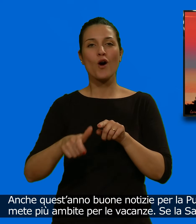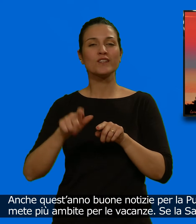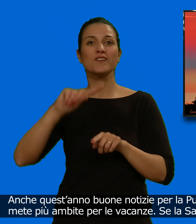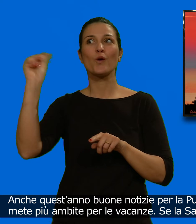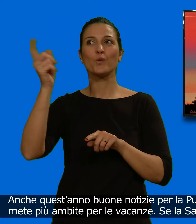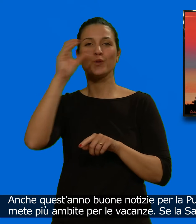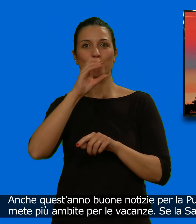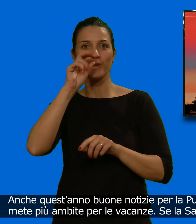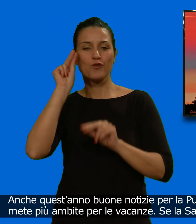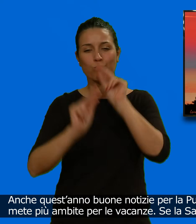vacanze.